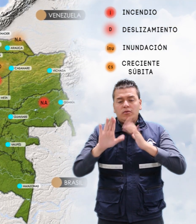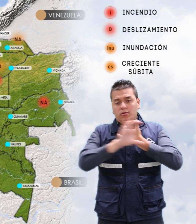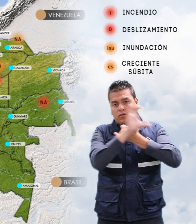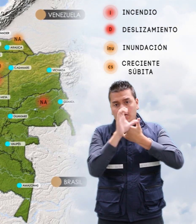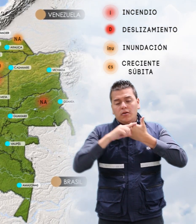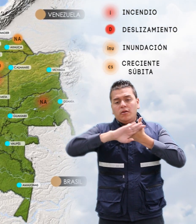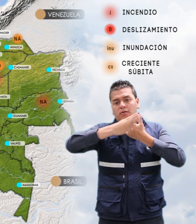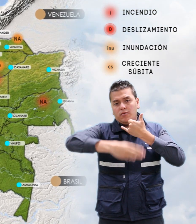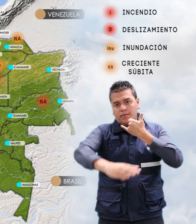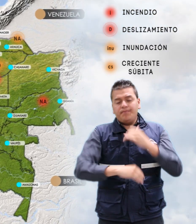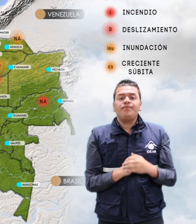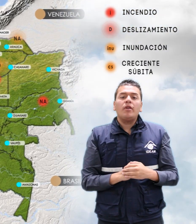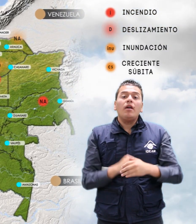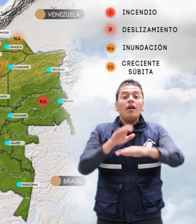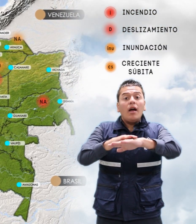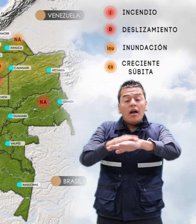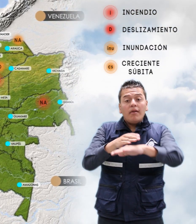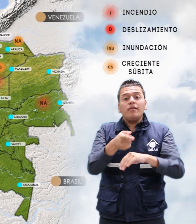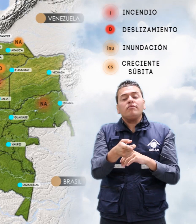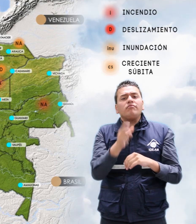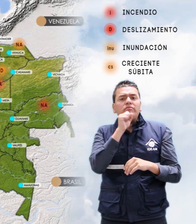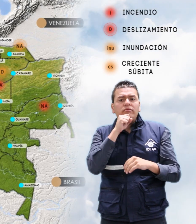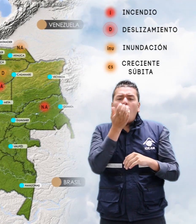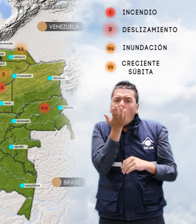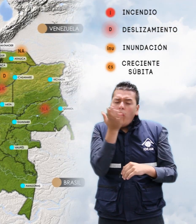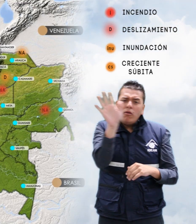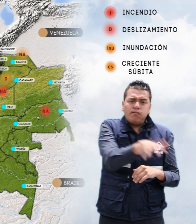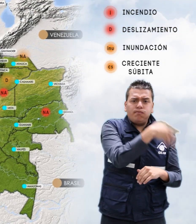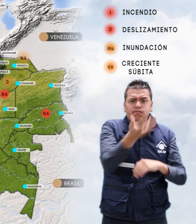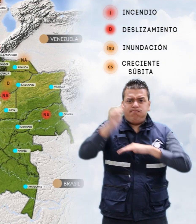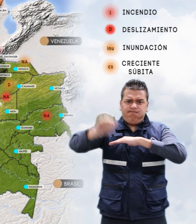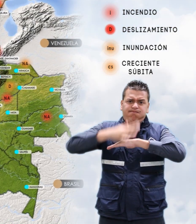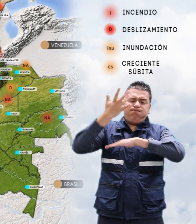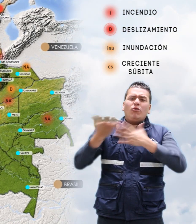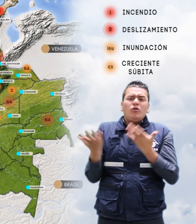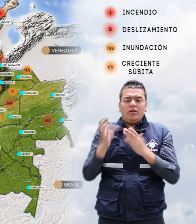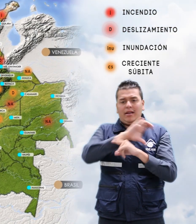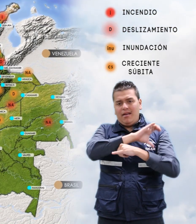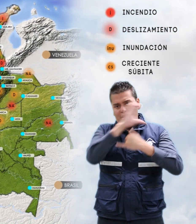Andina y alerta naranja por oleaje y viento en el centro de oriente del Caribe colombiano.